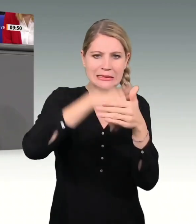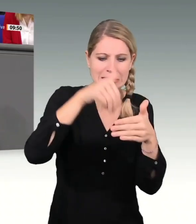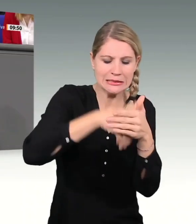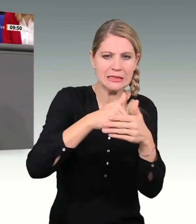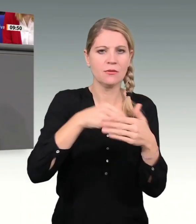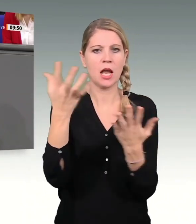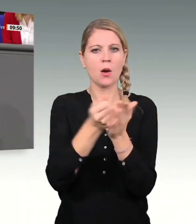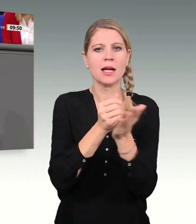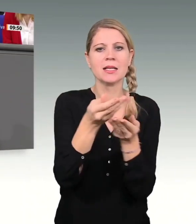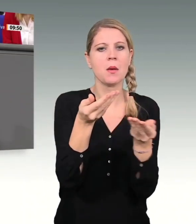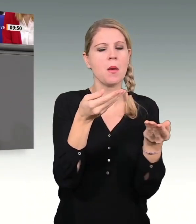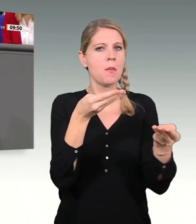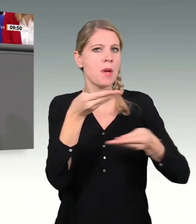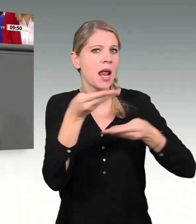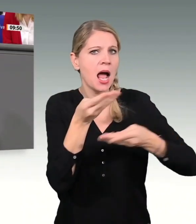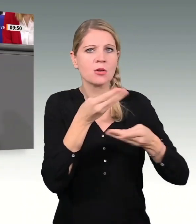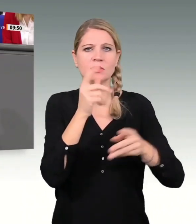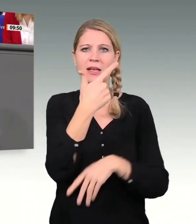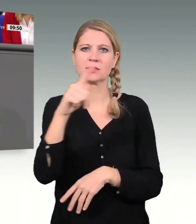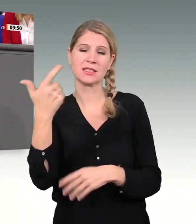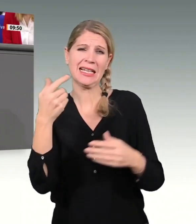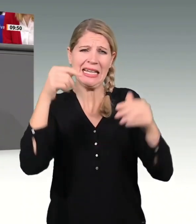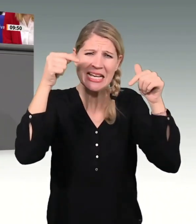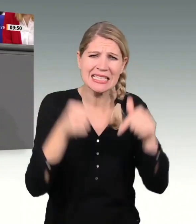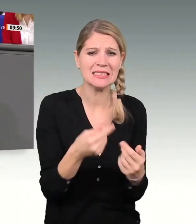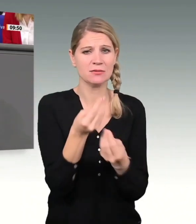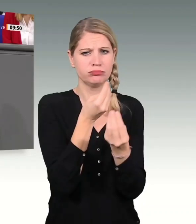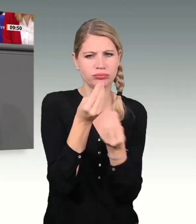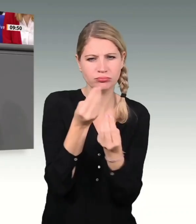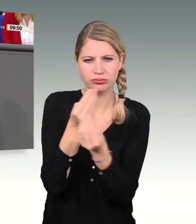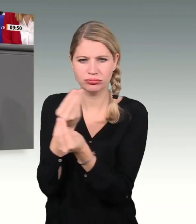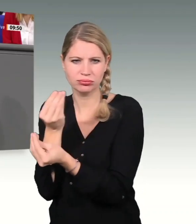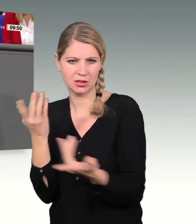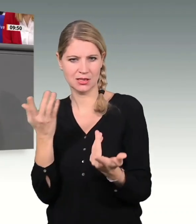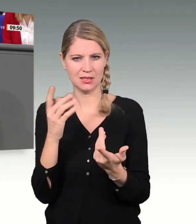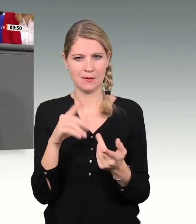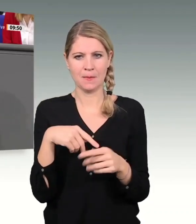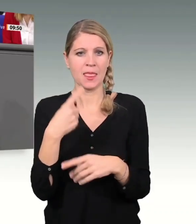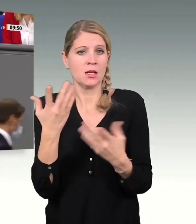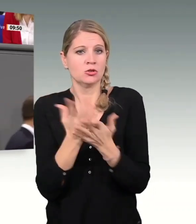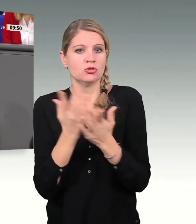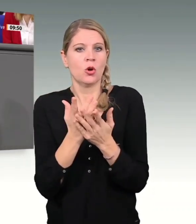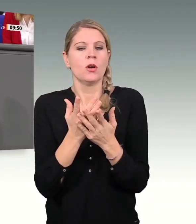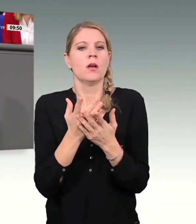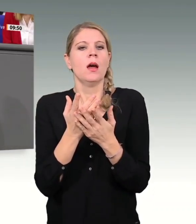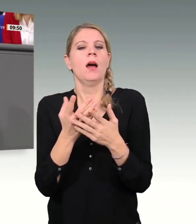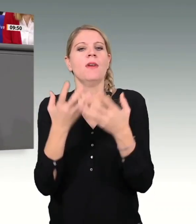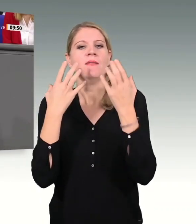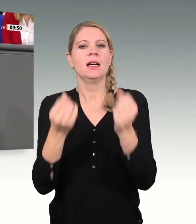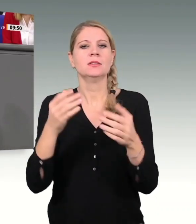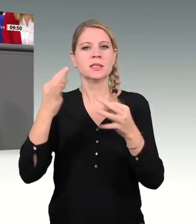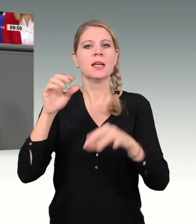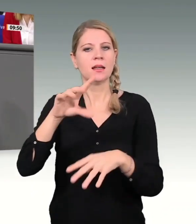Fonds dann zu gestalten? So wie das Verfassungsgericht es beim Thema Nachhaltigkeit gesagt hat. Wir sorgen an der Stelle dafür, dass das, was für die Wirtschaft